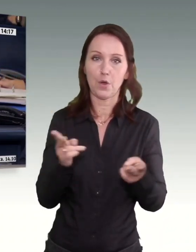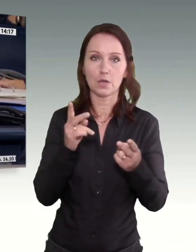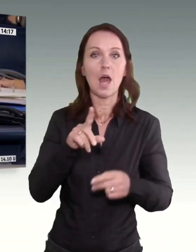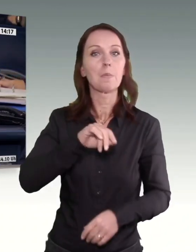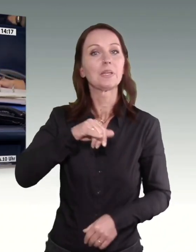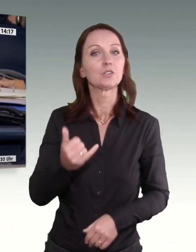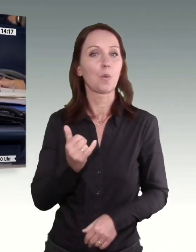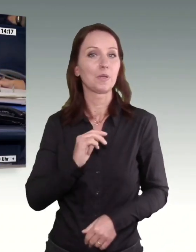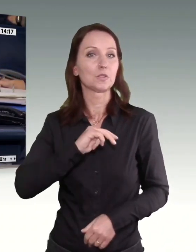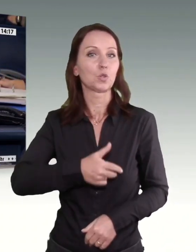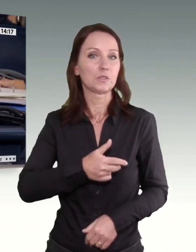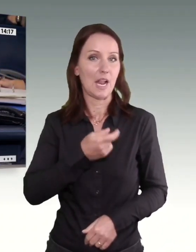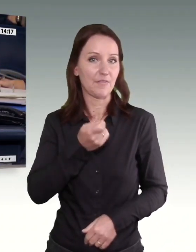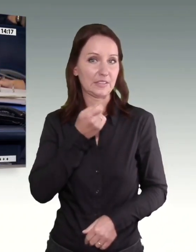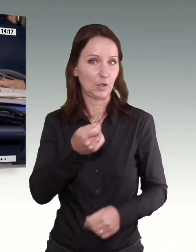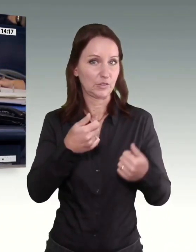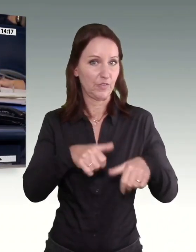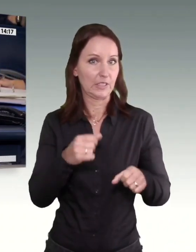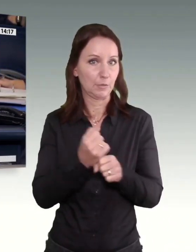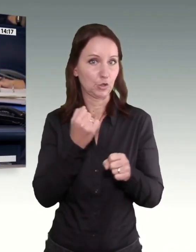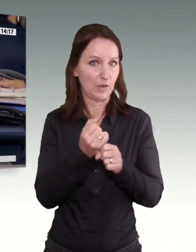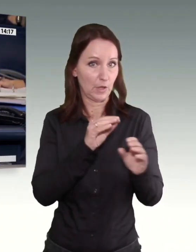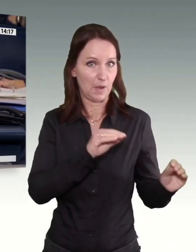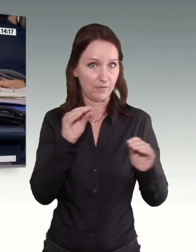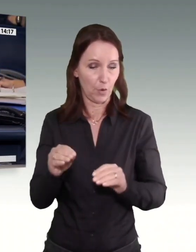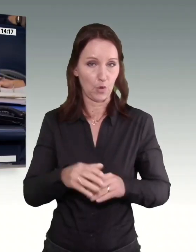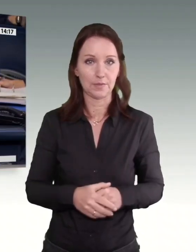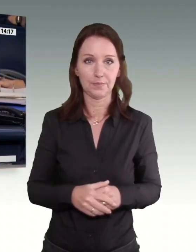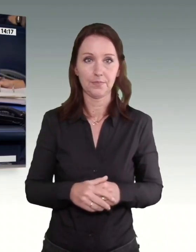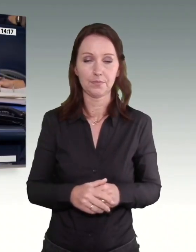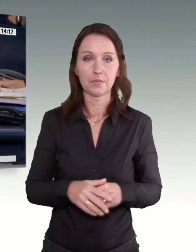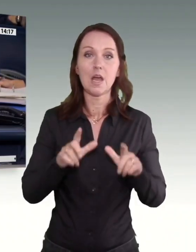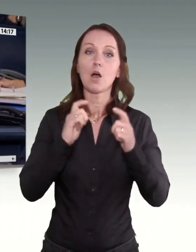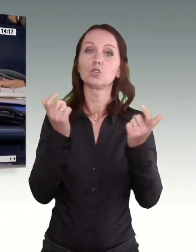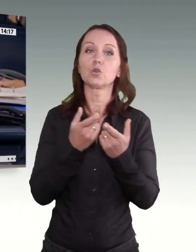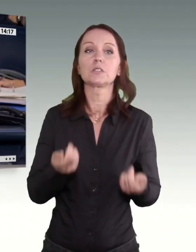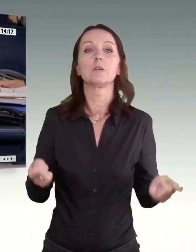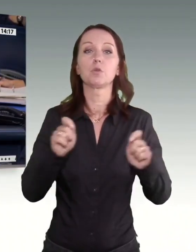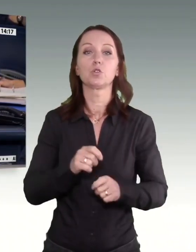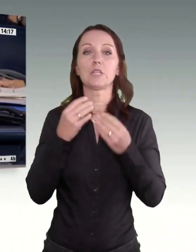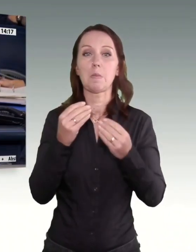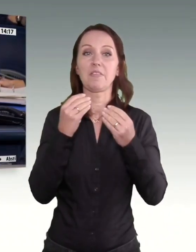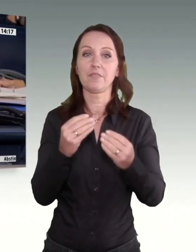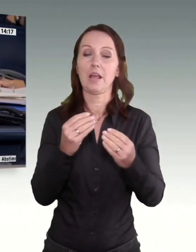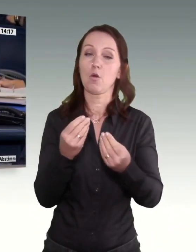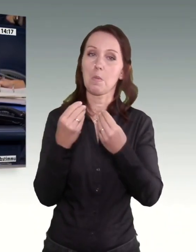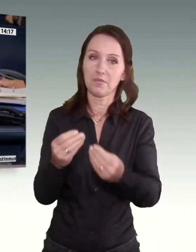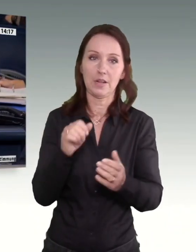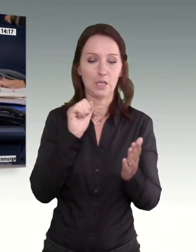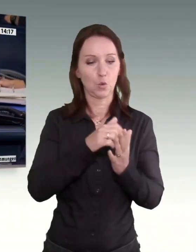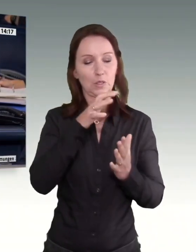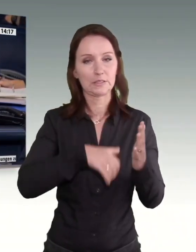sozialversicherungspflichtige Beschäftigung überführen. Der Ausschuss empfiehlt in seiner Beschlussempfehlung auf Drucksache 19 8